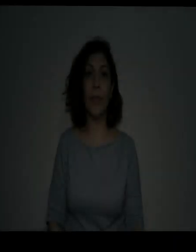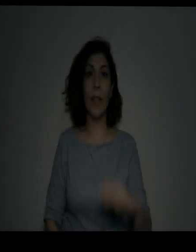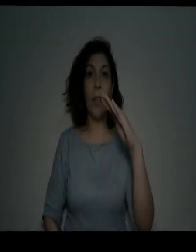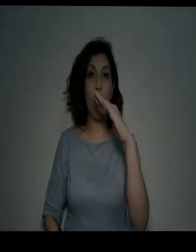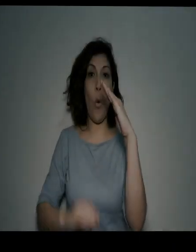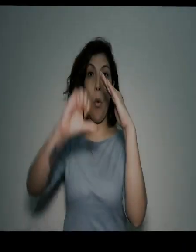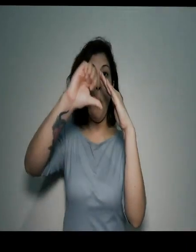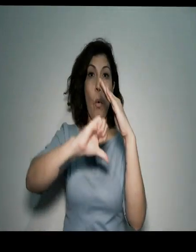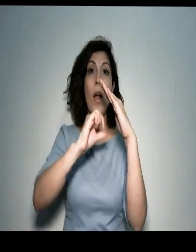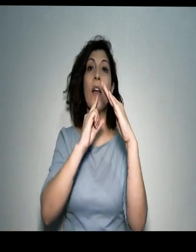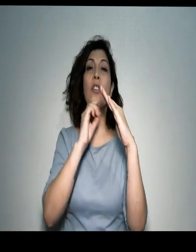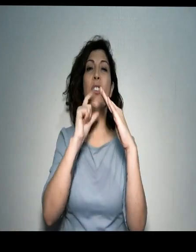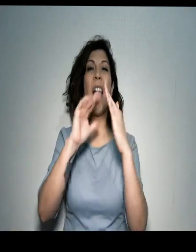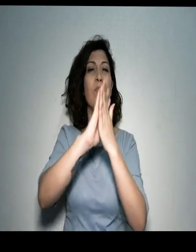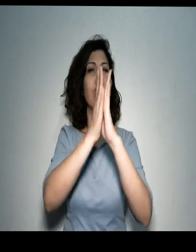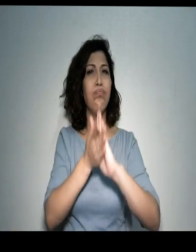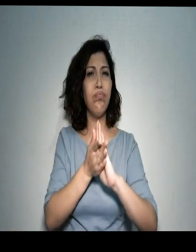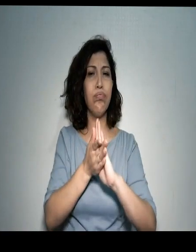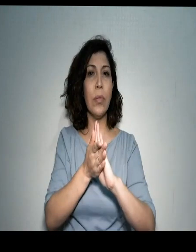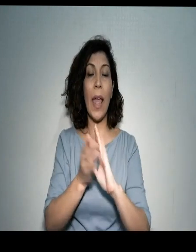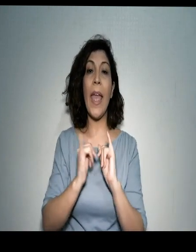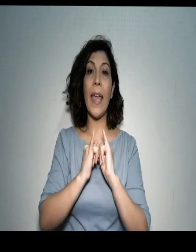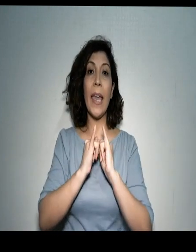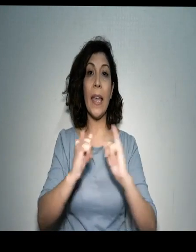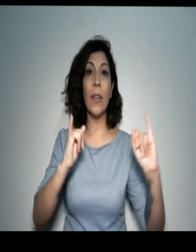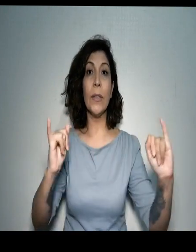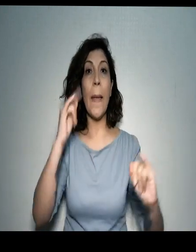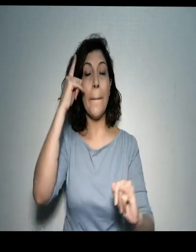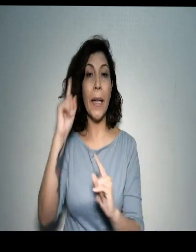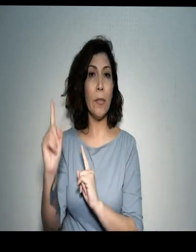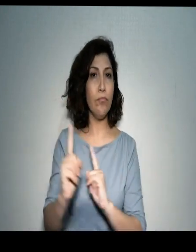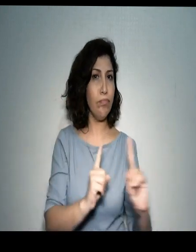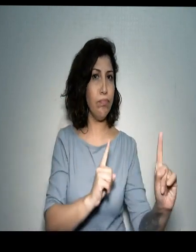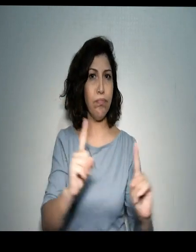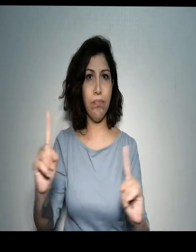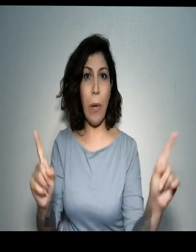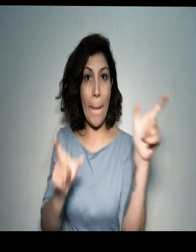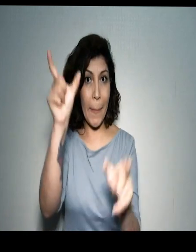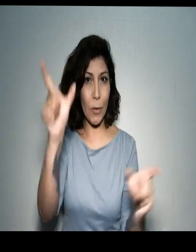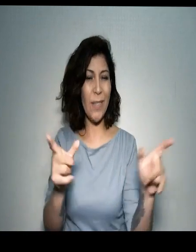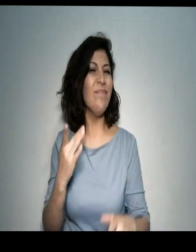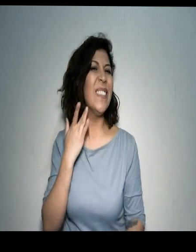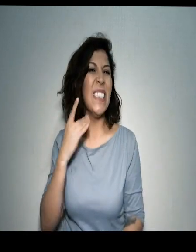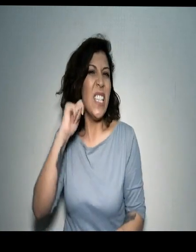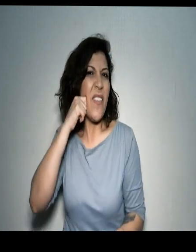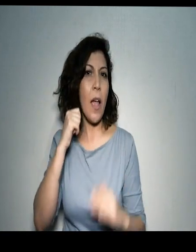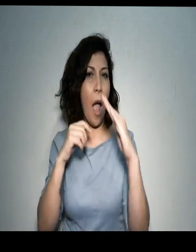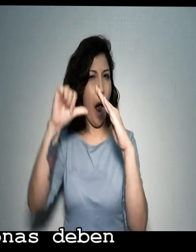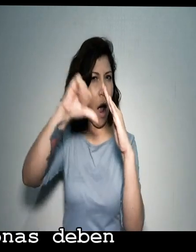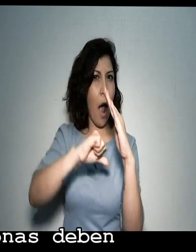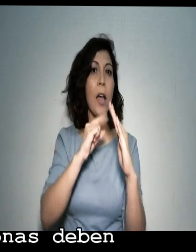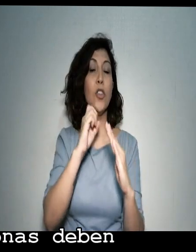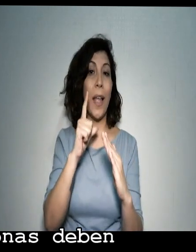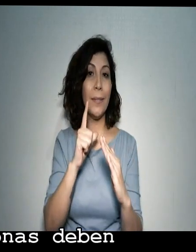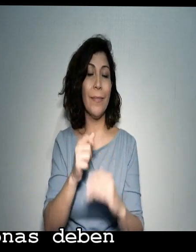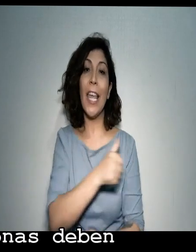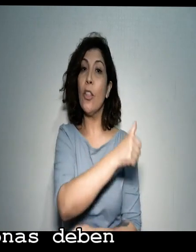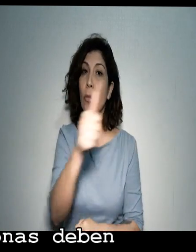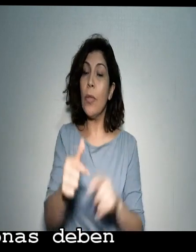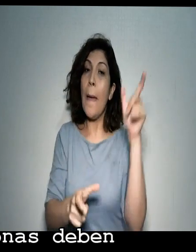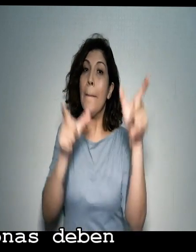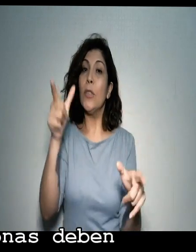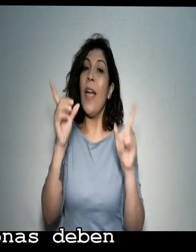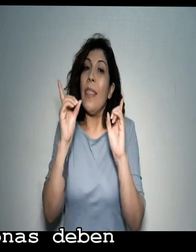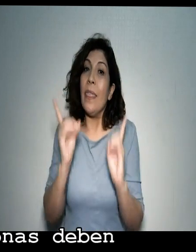Cuarentena total. Indicaciones para el circulamiento. ¿Qué es? Que todas las